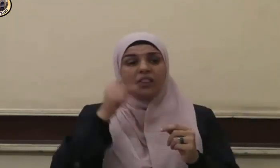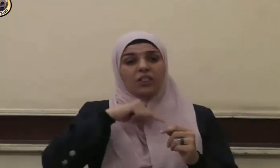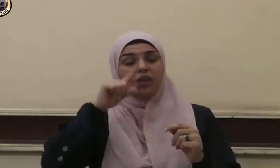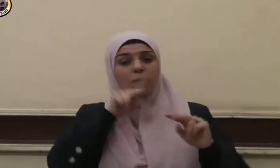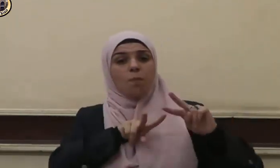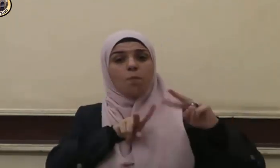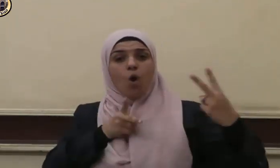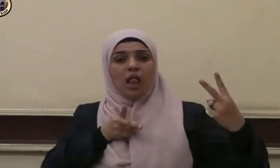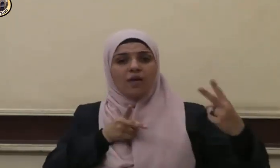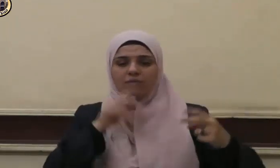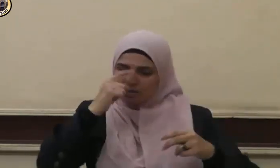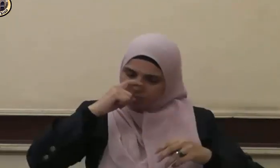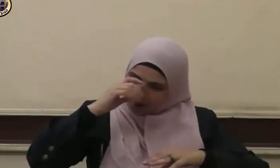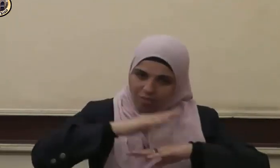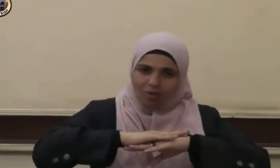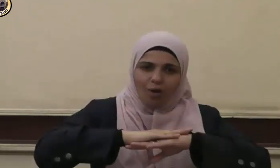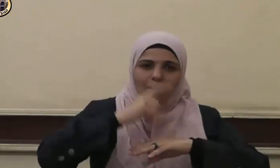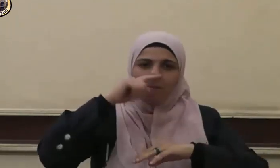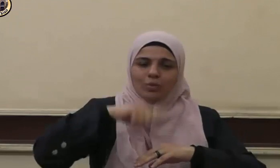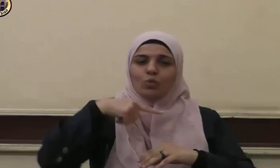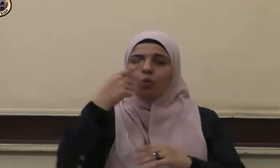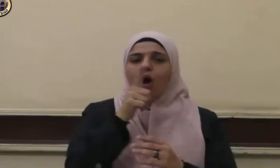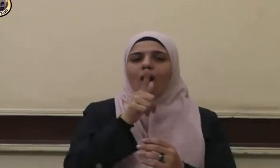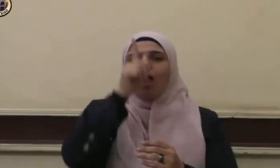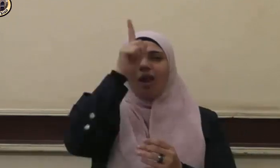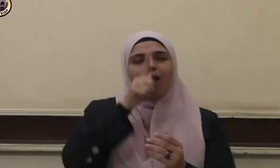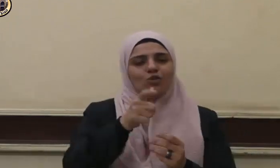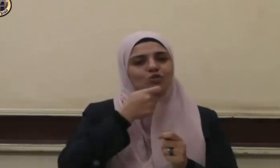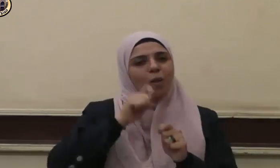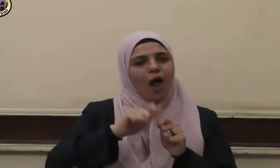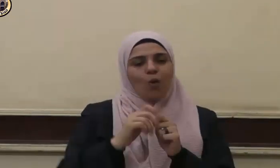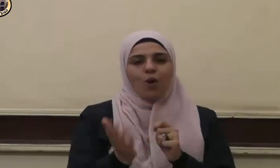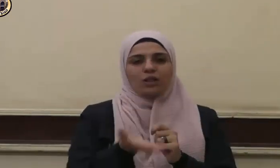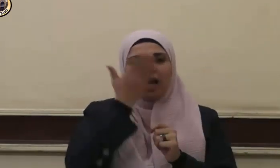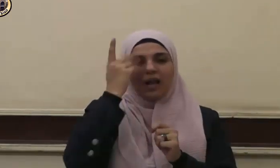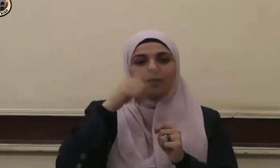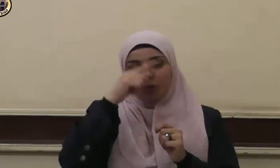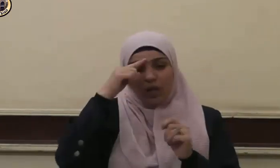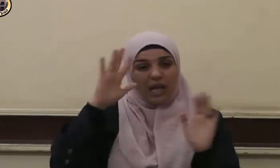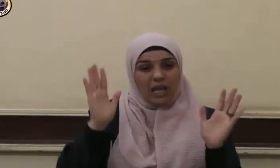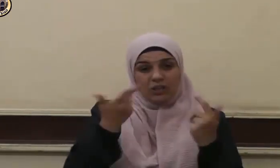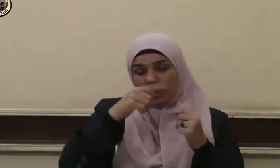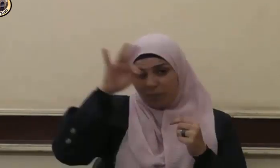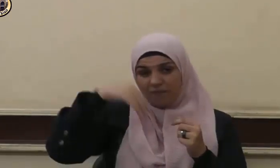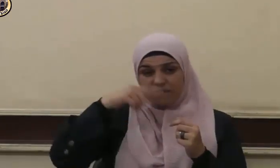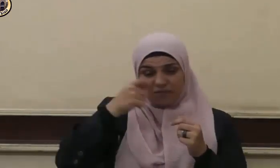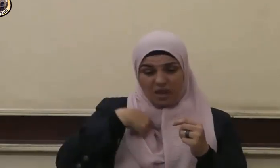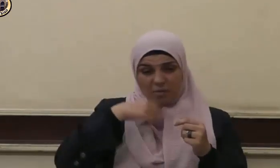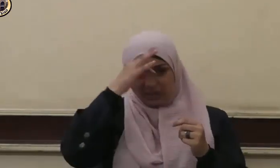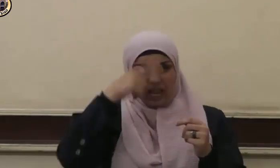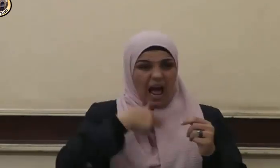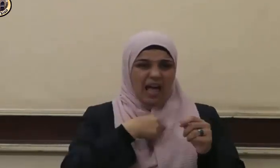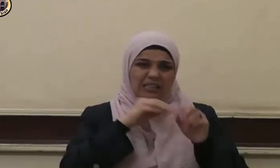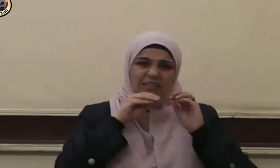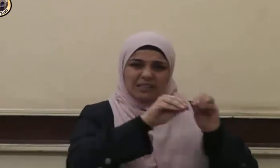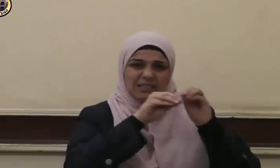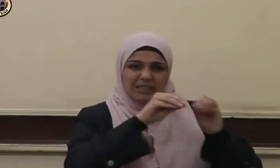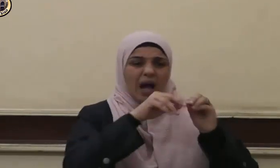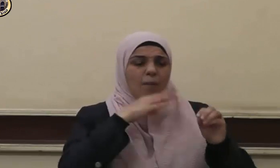الملة حيث يقول الحق سبحانه وإن جاهداك على أن تشرك بي